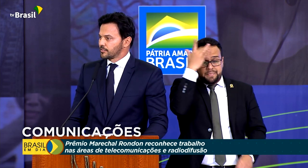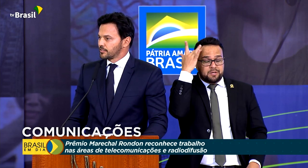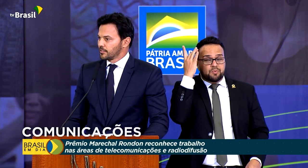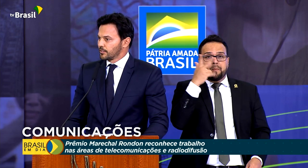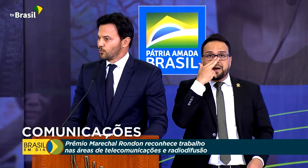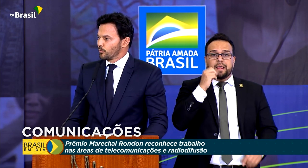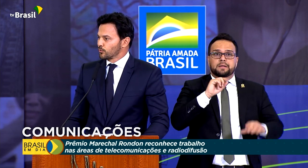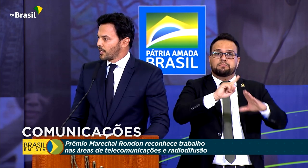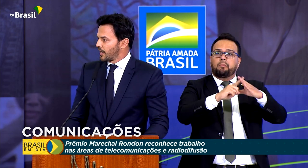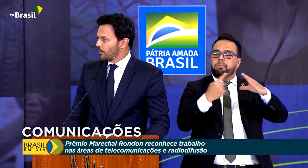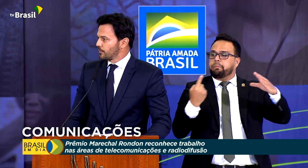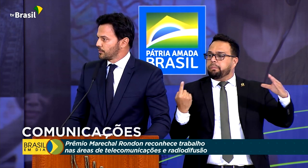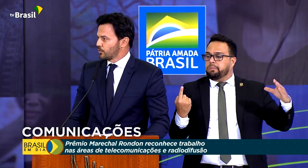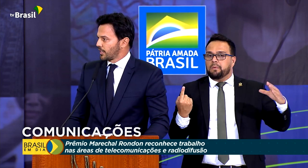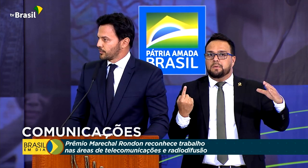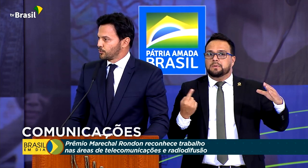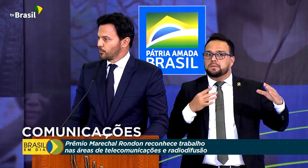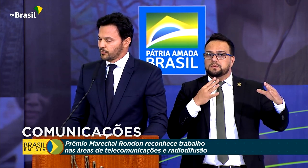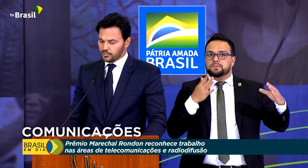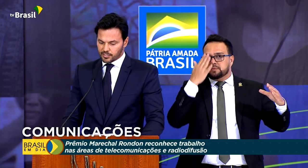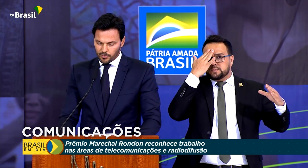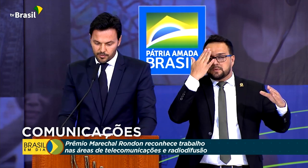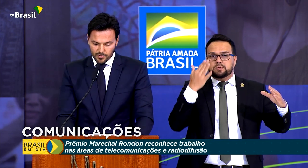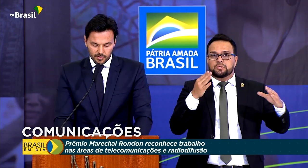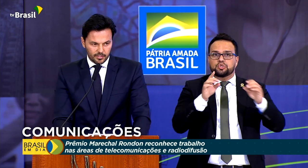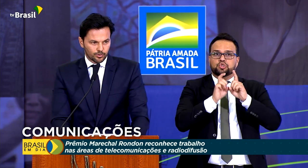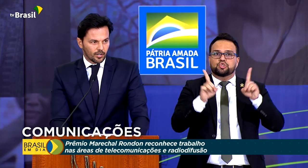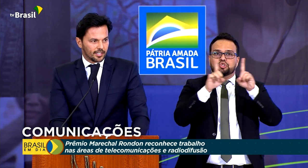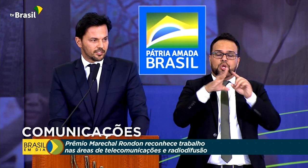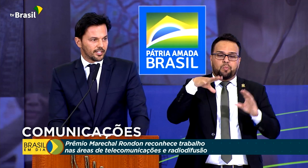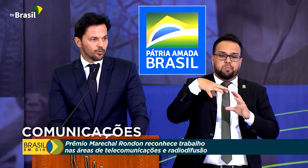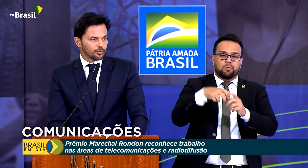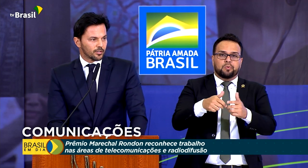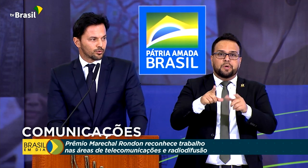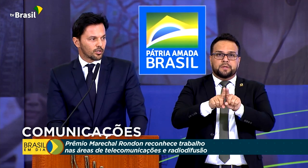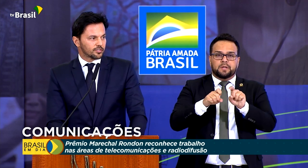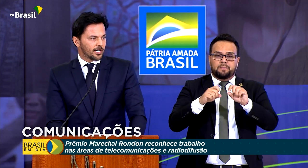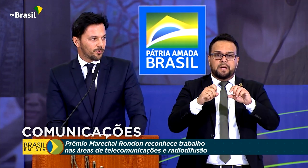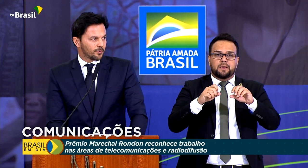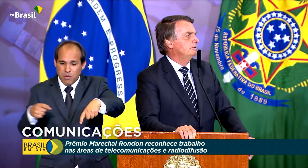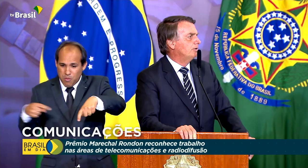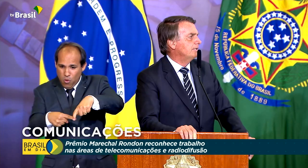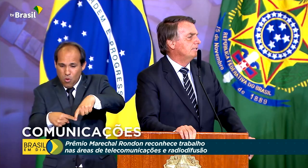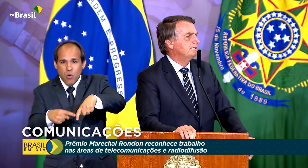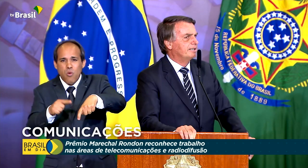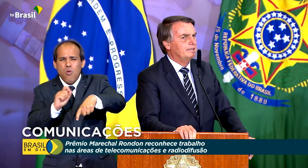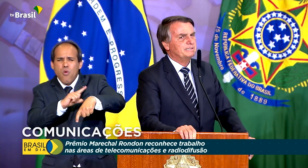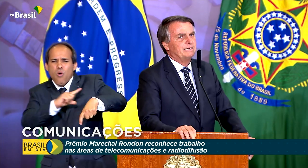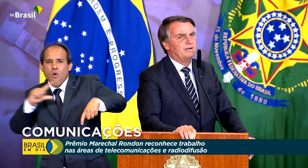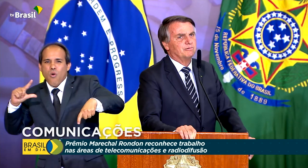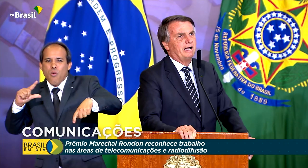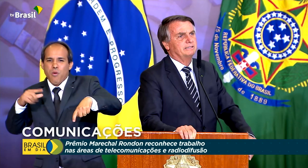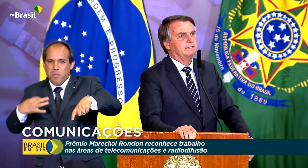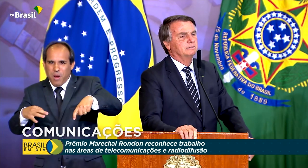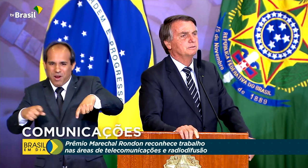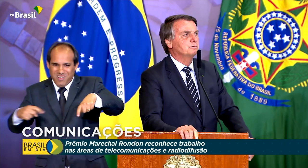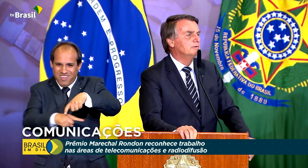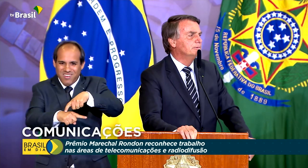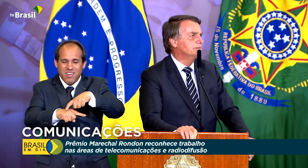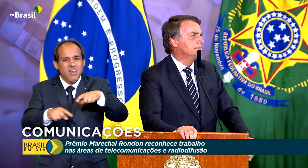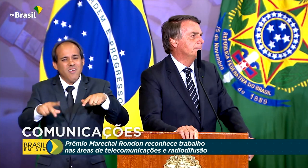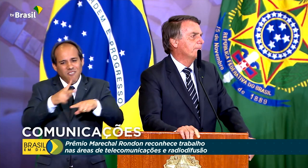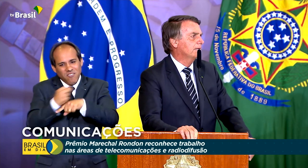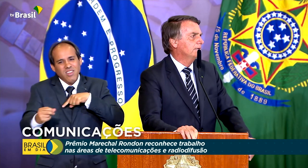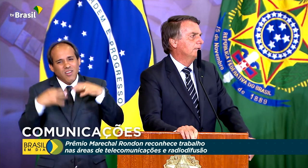isoladas do mundo real, isoladas do mundo digital, isoladas da inclusão social. Nós estaremos na vanguarda